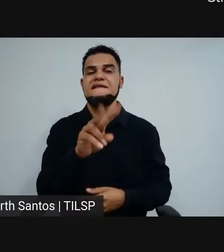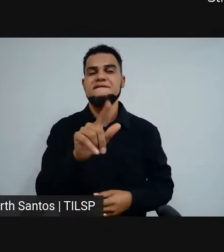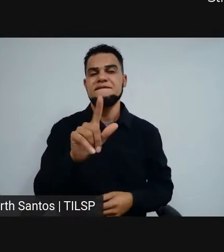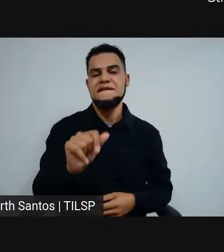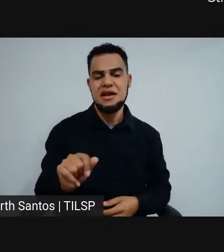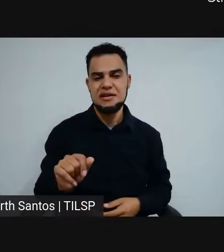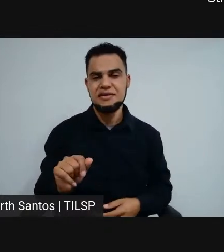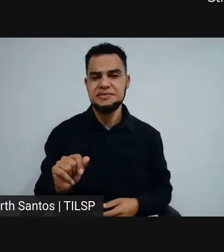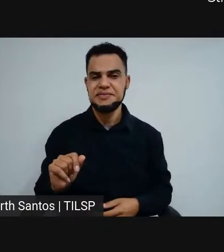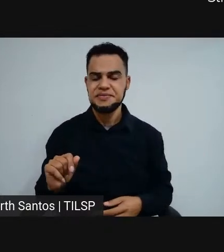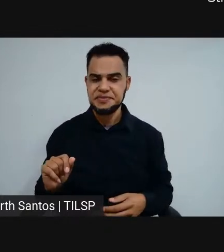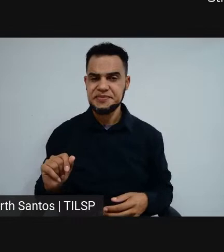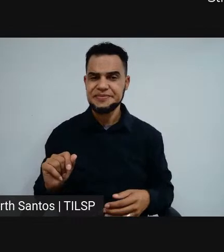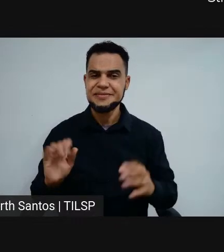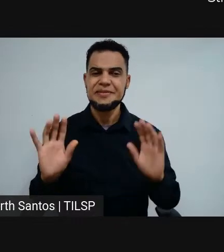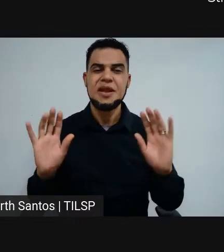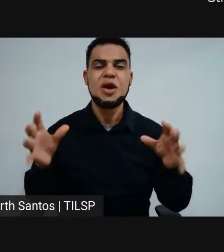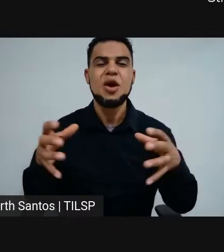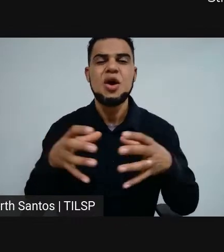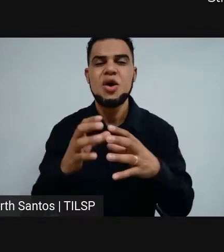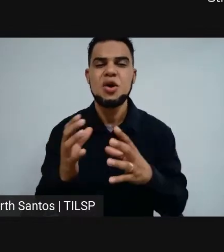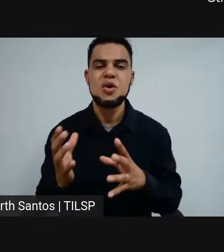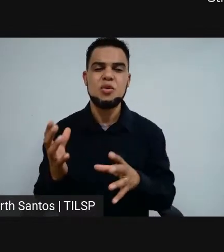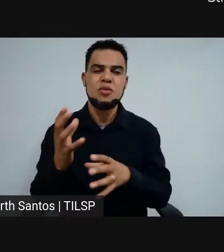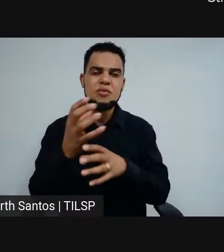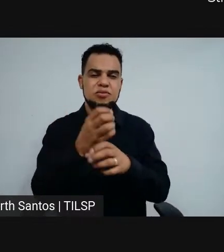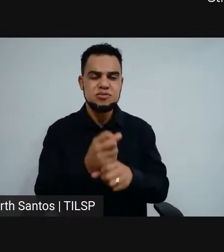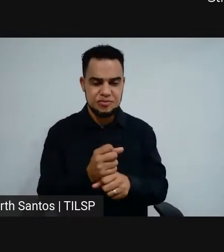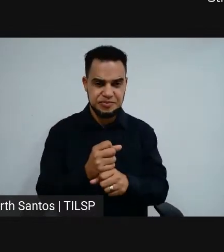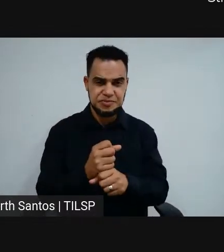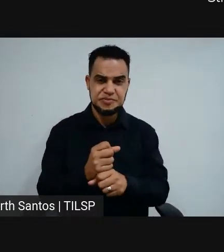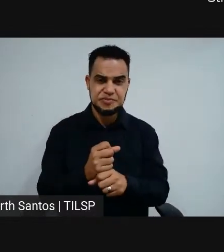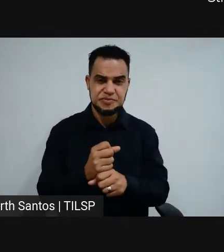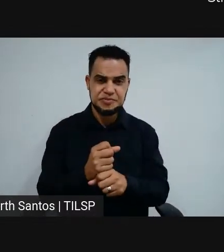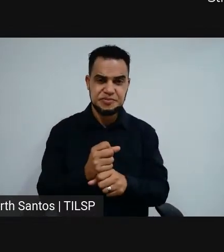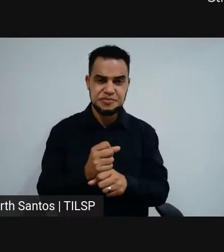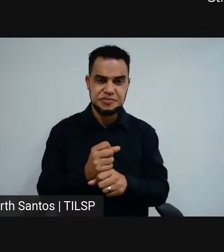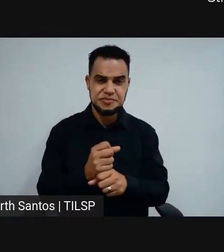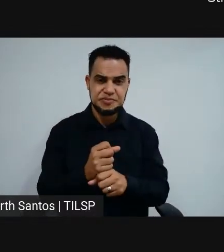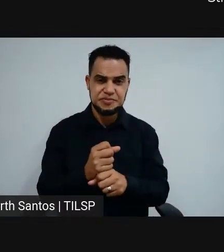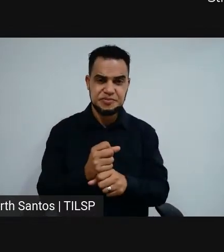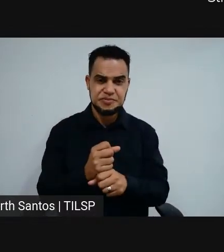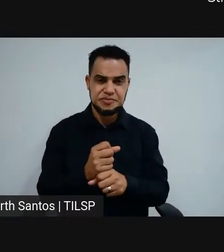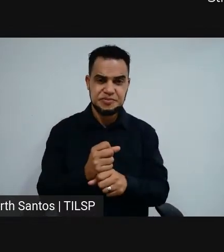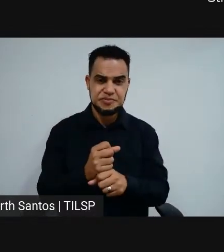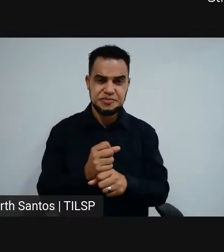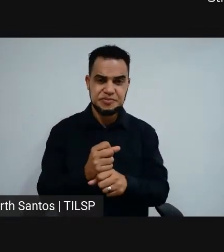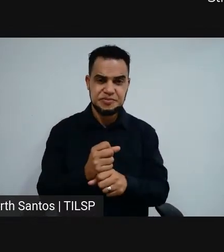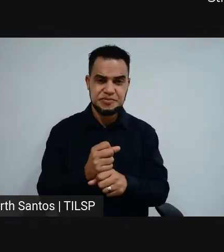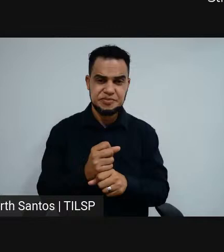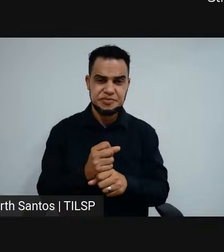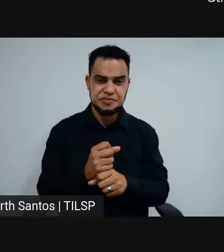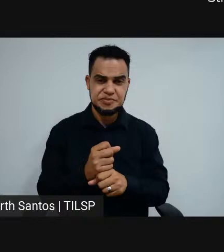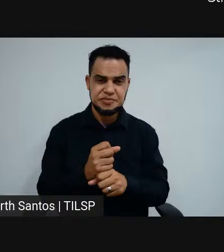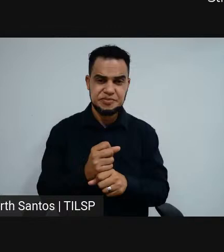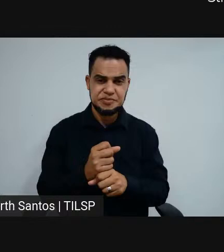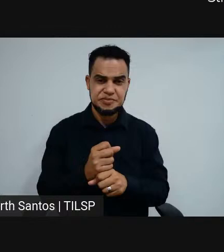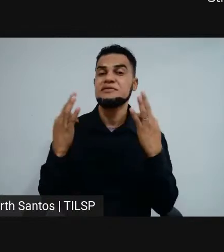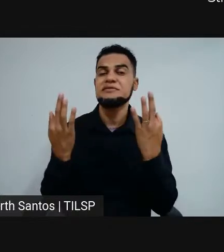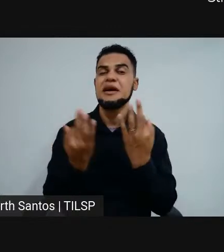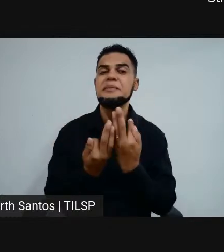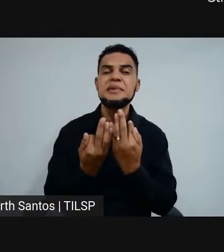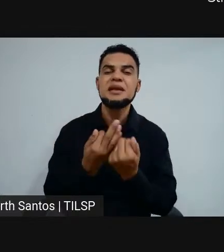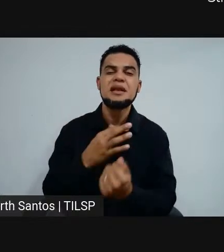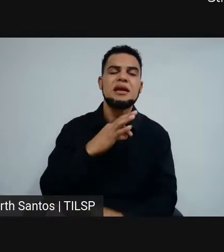contingente dessas vagas para aqueles estudantes, para aquelas estudantes de família de baixa